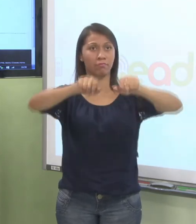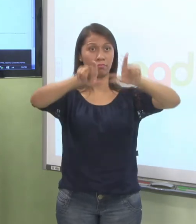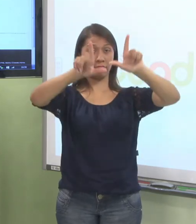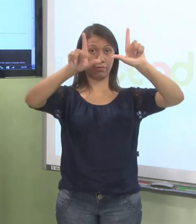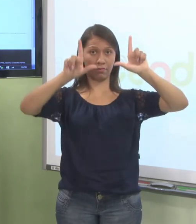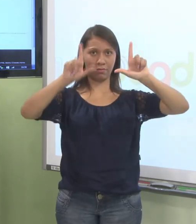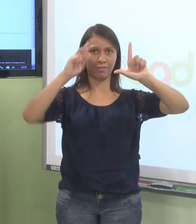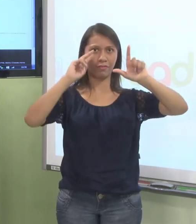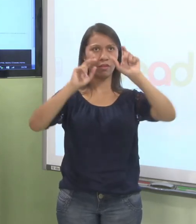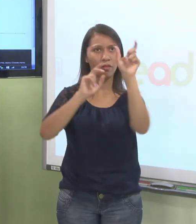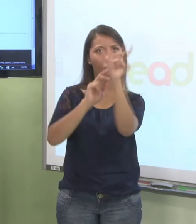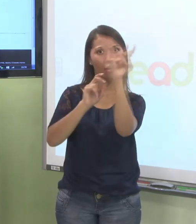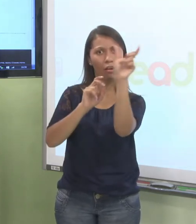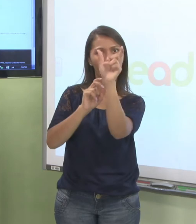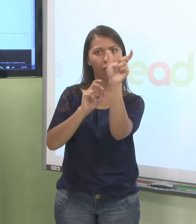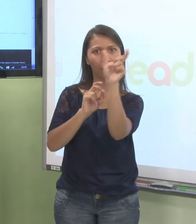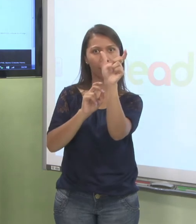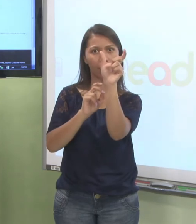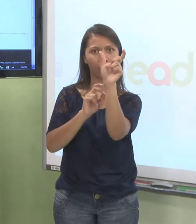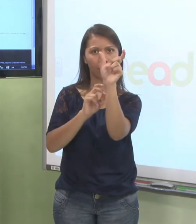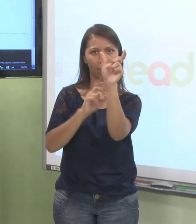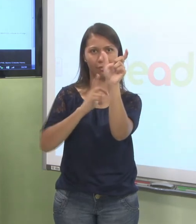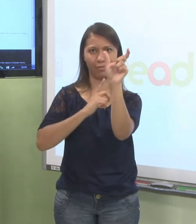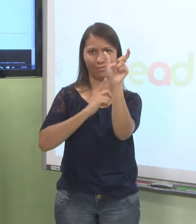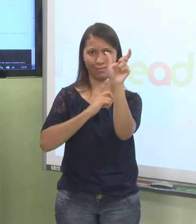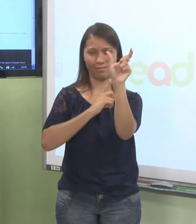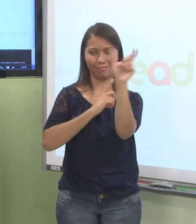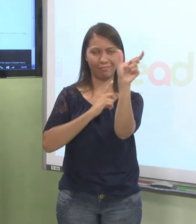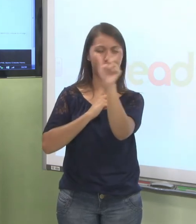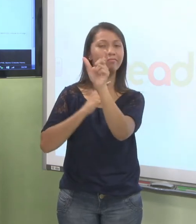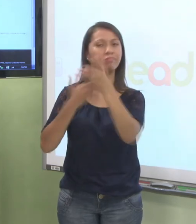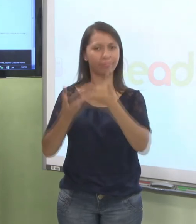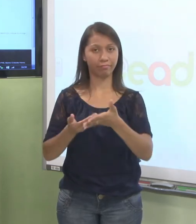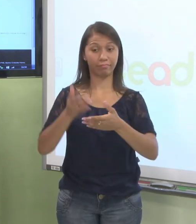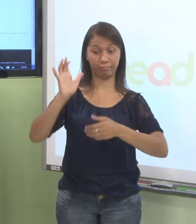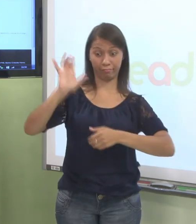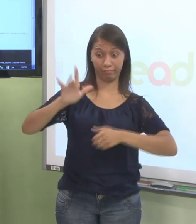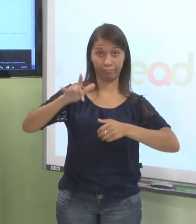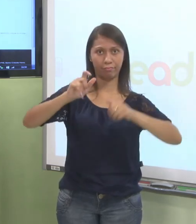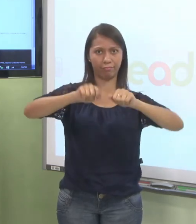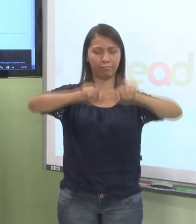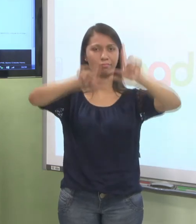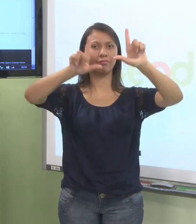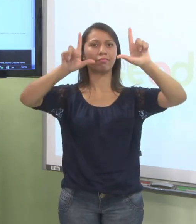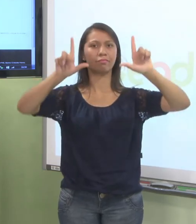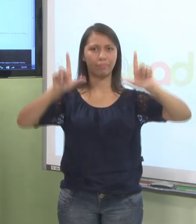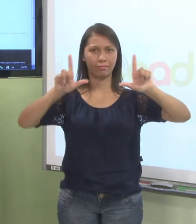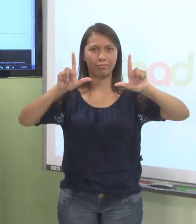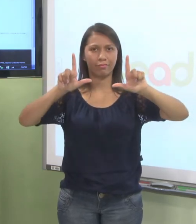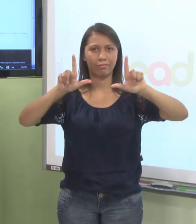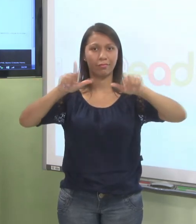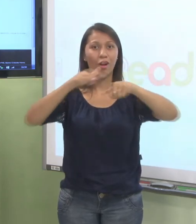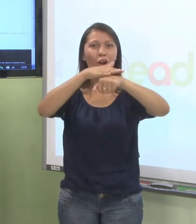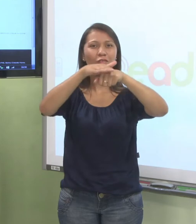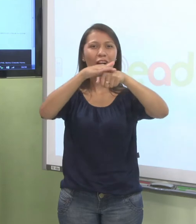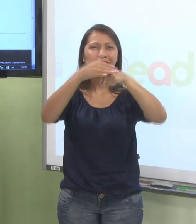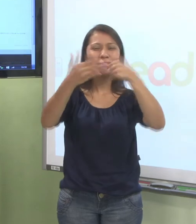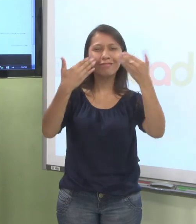vendo essa caixinha aqui, que é escrito uma mensagem não lida? Clica nela e seleciona conversas recentes. Cliquei.